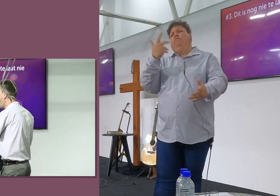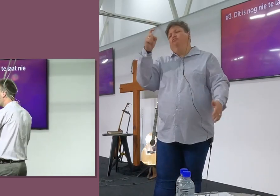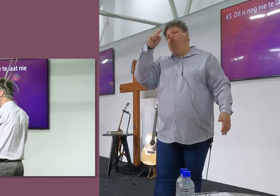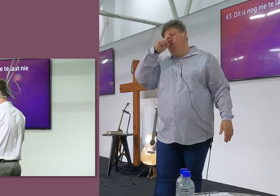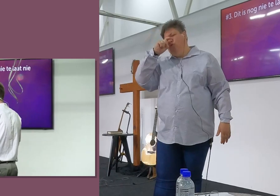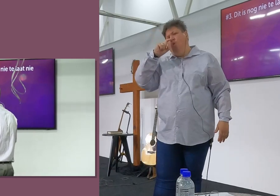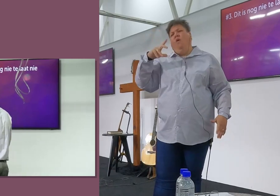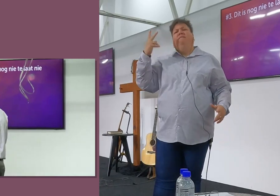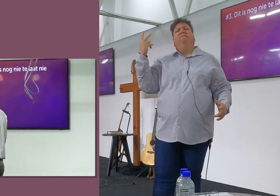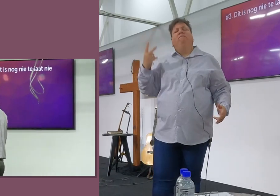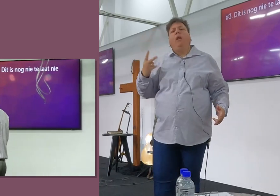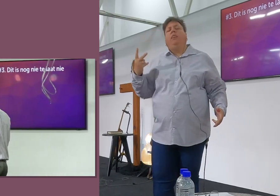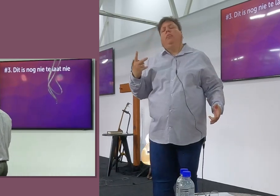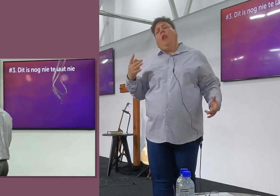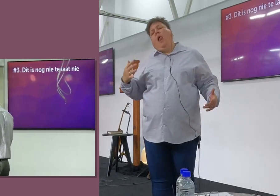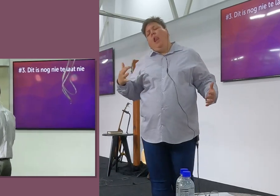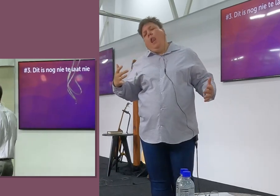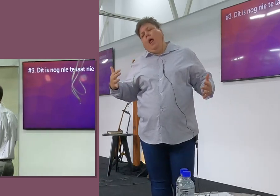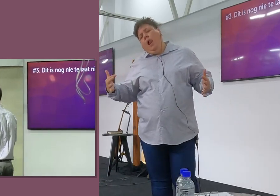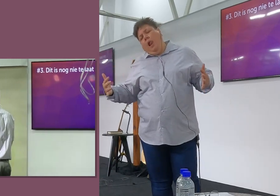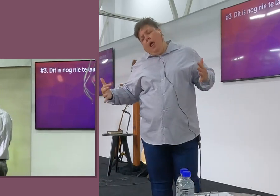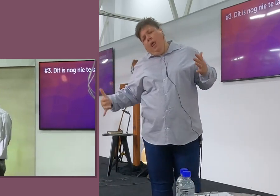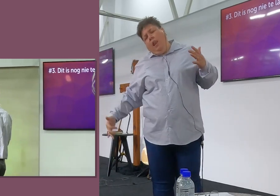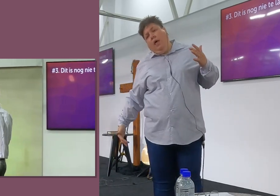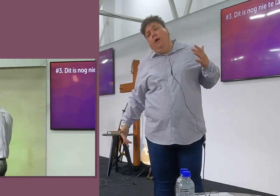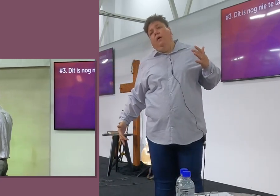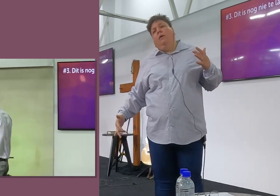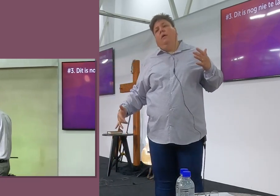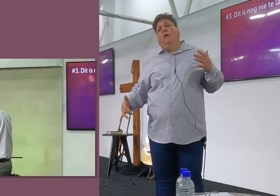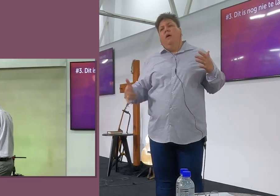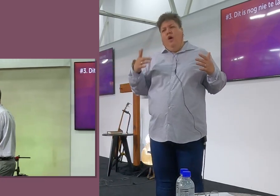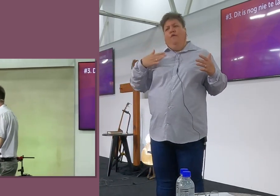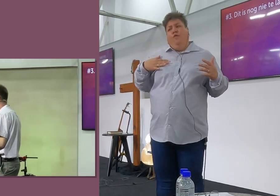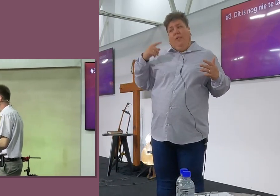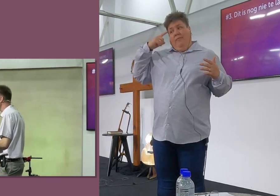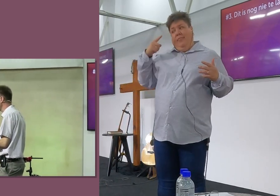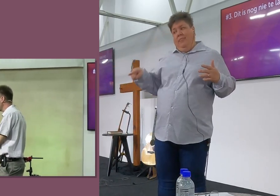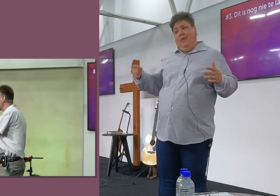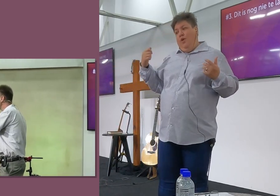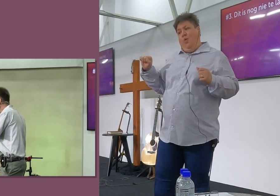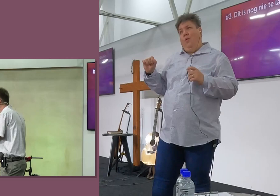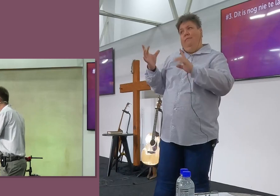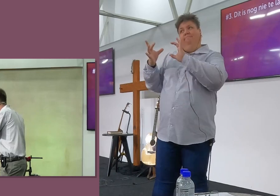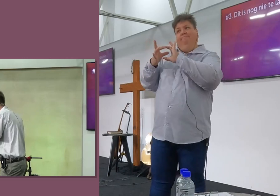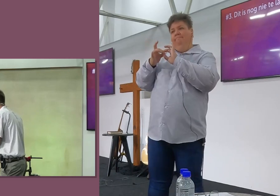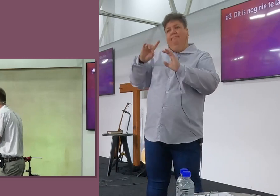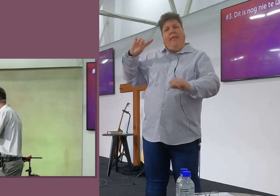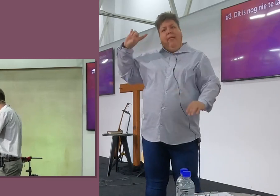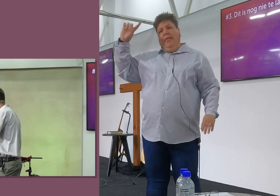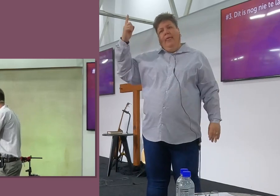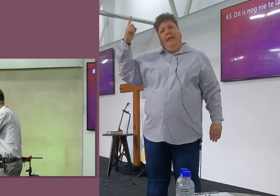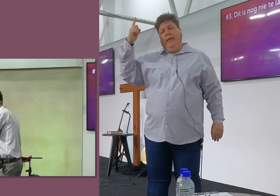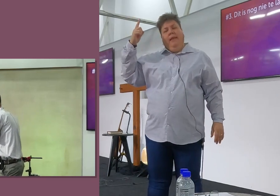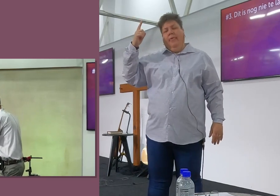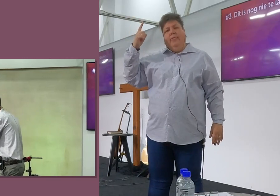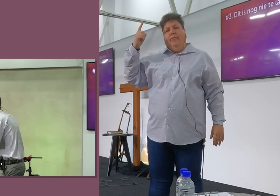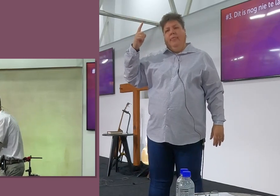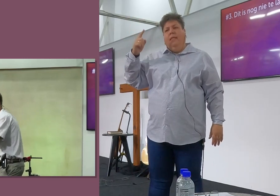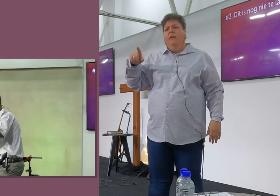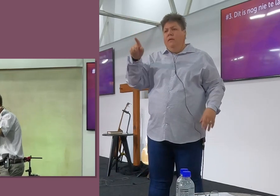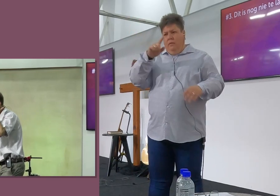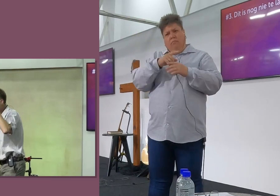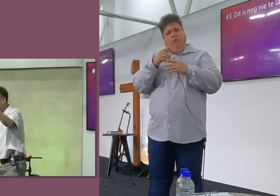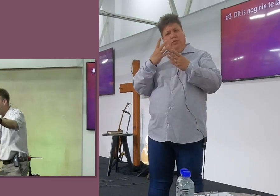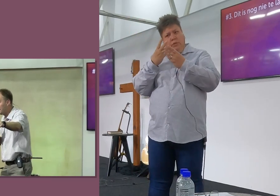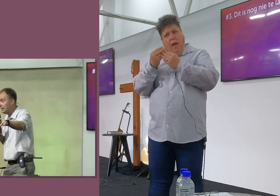sissy het, of een vriend of een vriendin, of een werkskollega het, wat nog nie oorgave gemaakt het, nie. Solang hulle leven, wil ek, jy moet